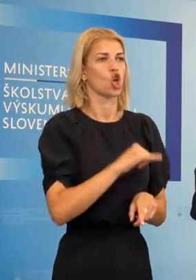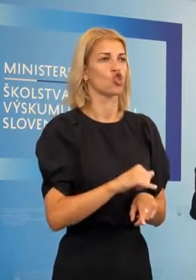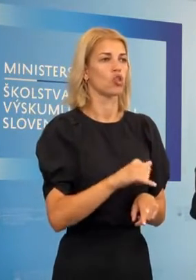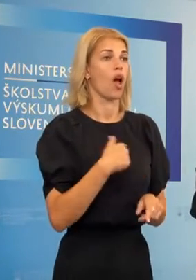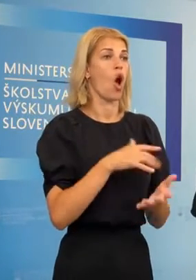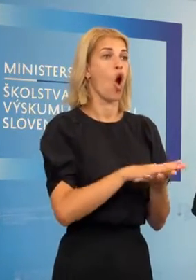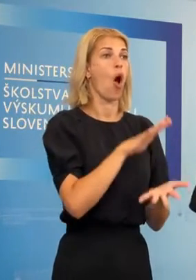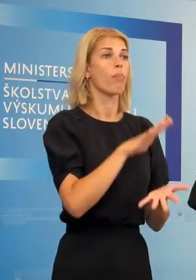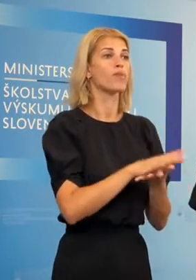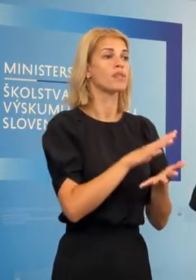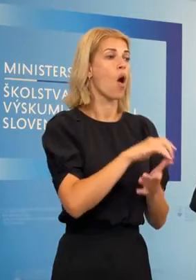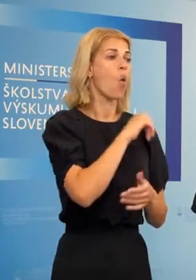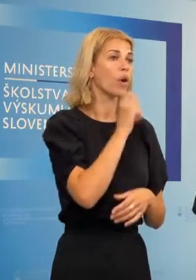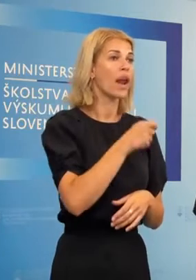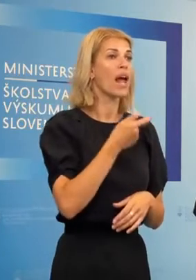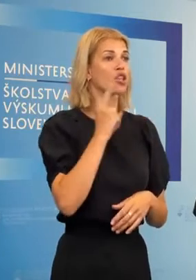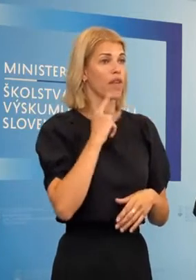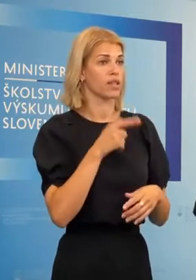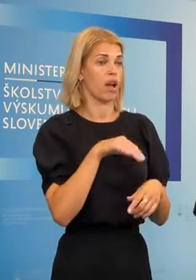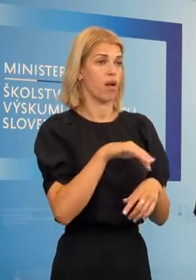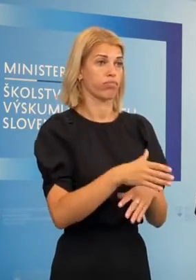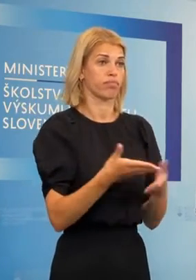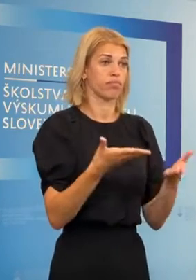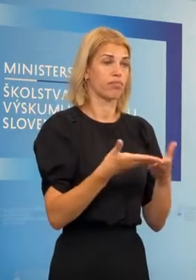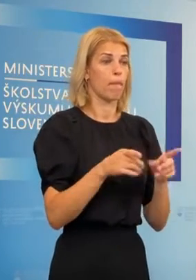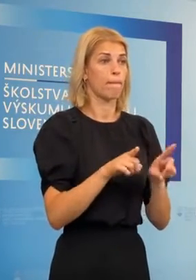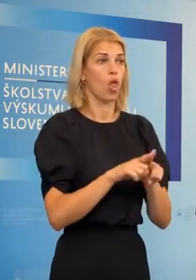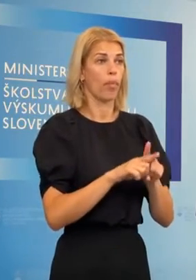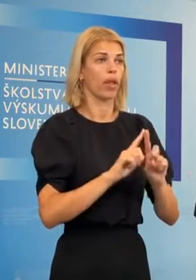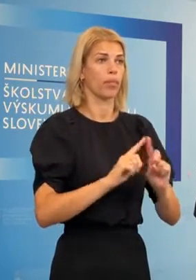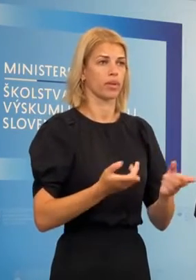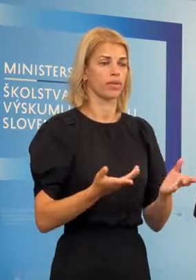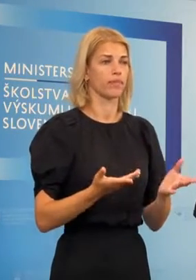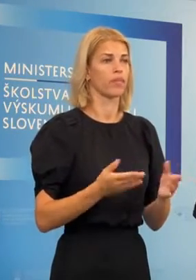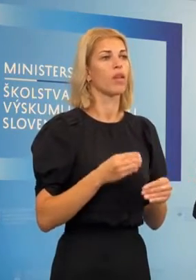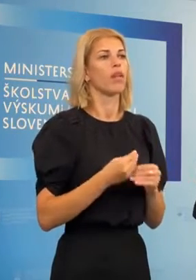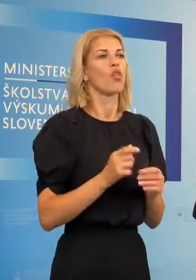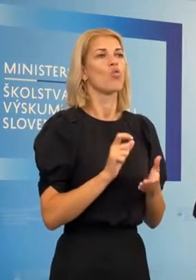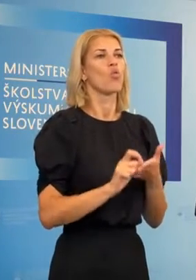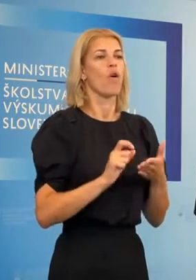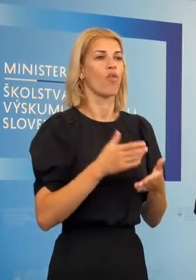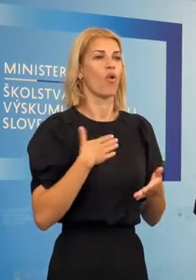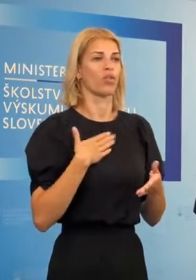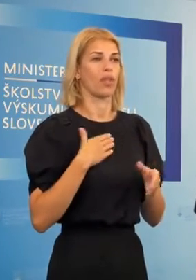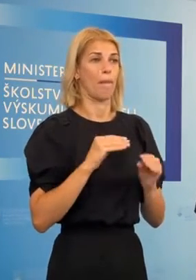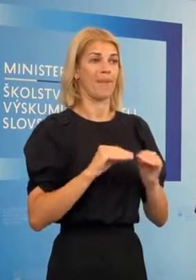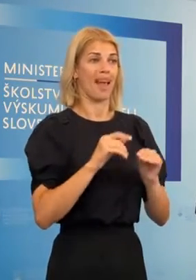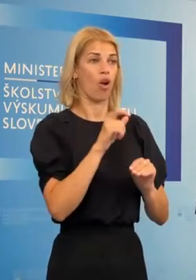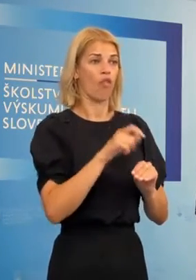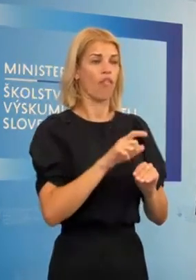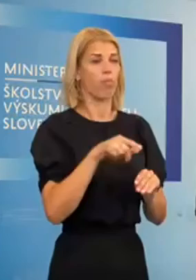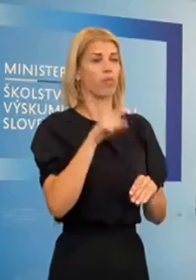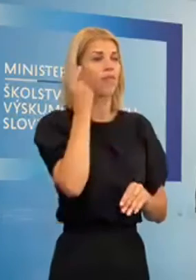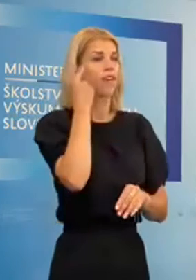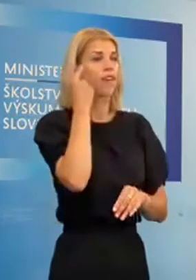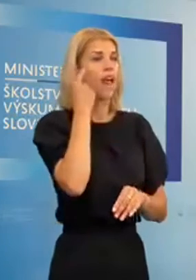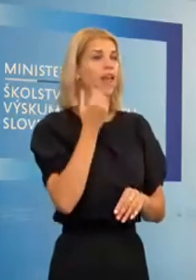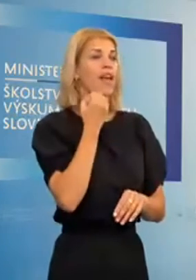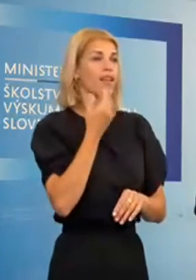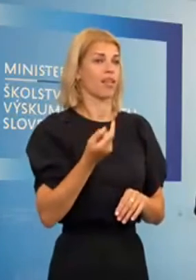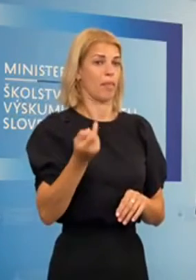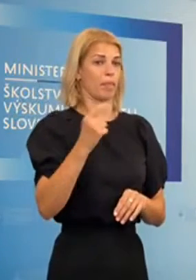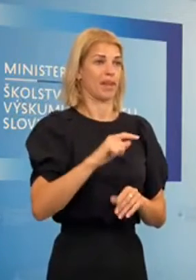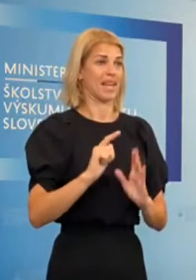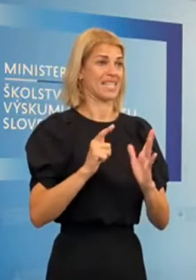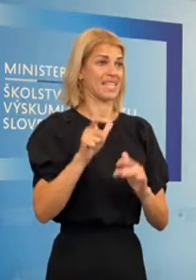Ukrajine a toho, čo sa učíme samozrejme my tu na Slovensku. A je to aj z toho dôvodu, aby naši pedagóvia vedeli, že keď mi príde